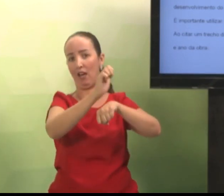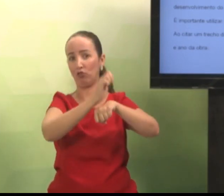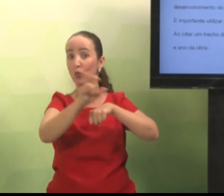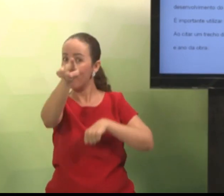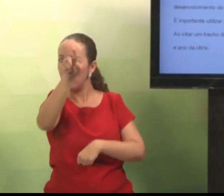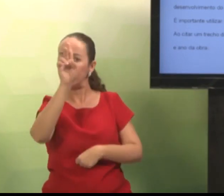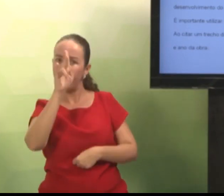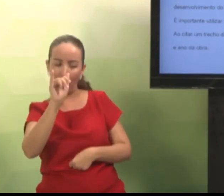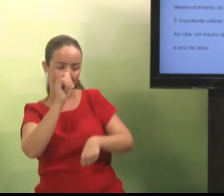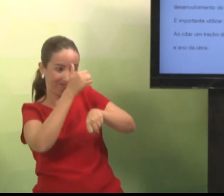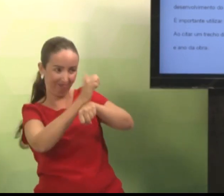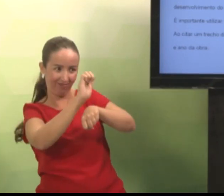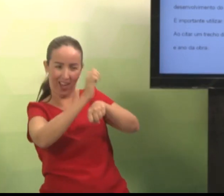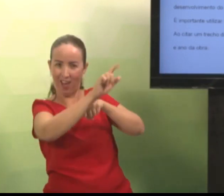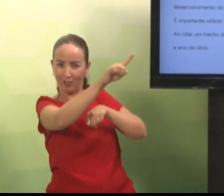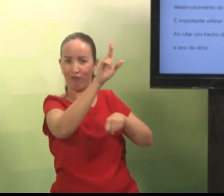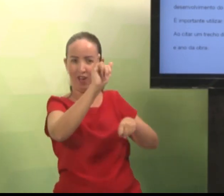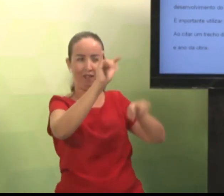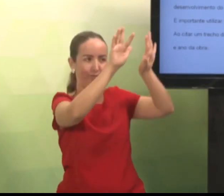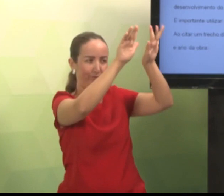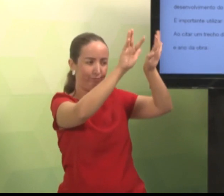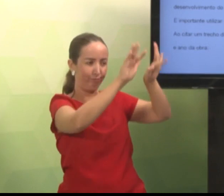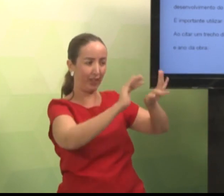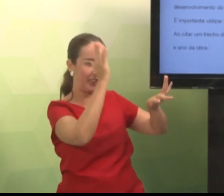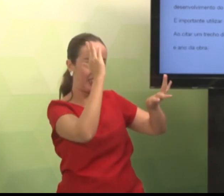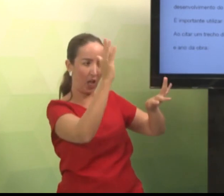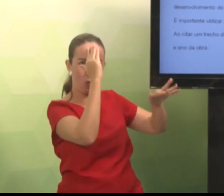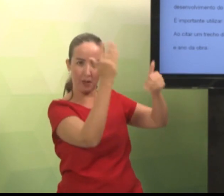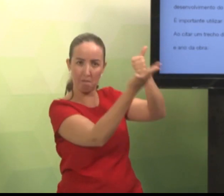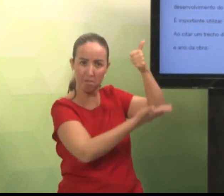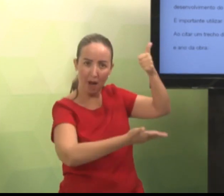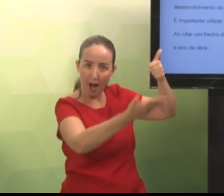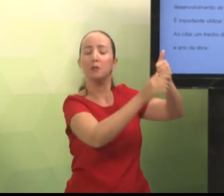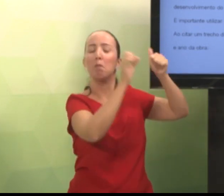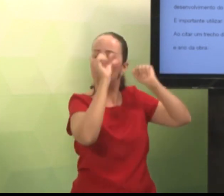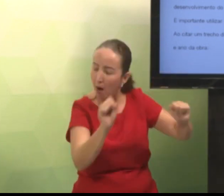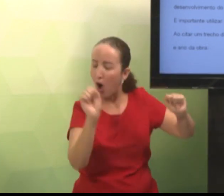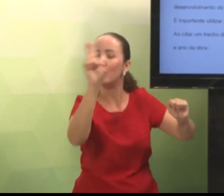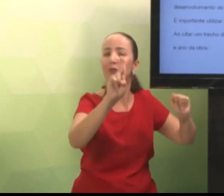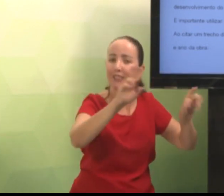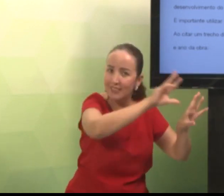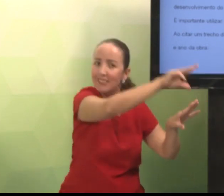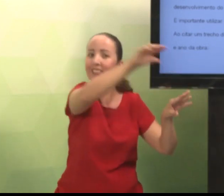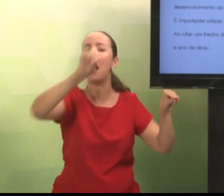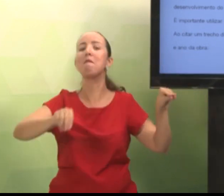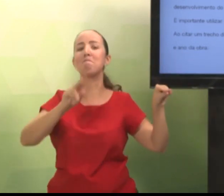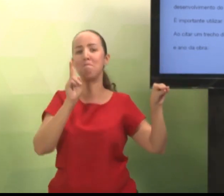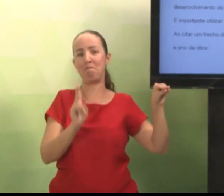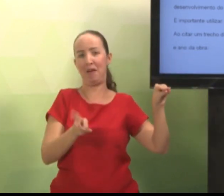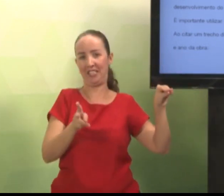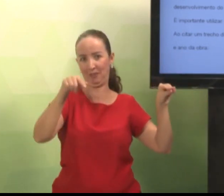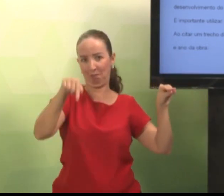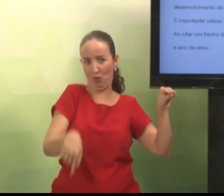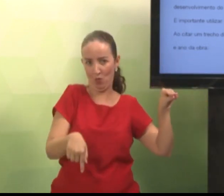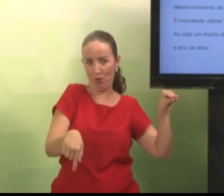Então, você pode utilizar o referencial do seu estágio. Caso o seu tema seja o mesmo.